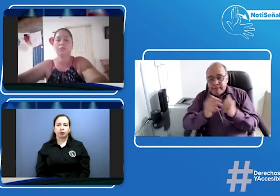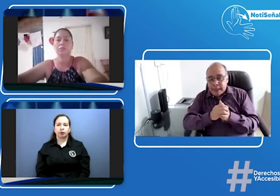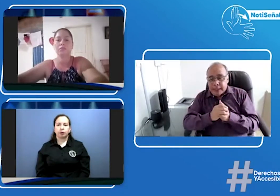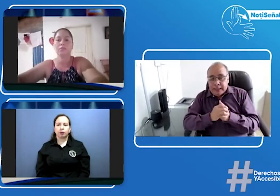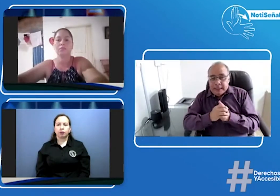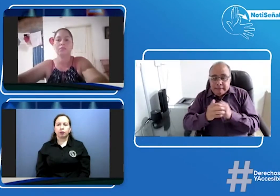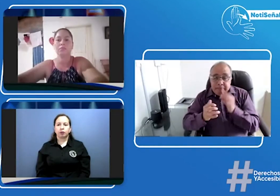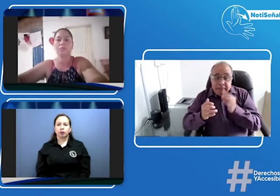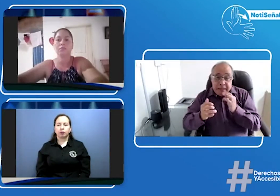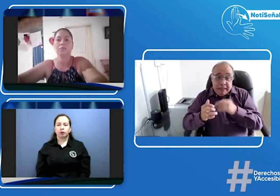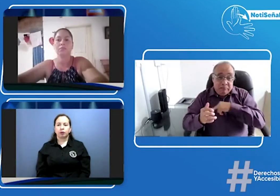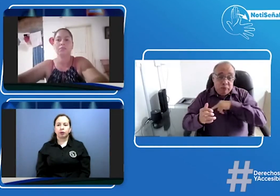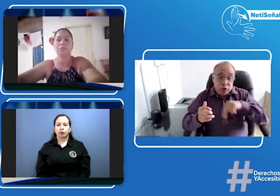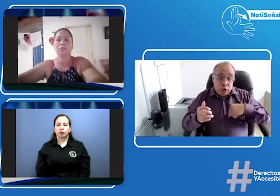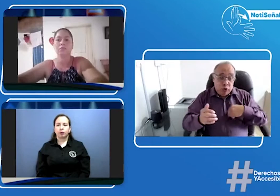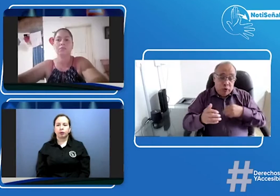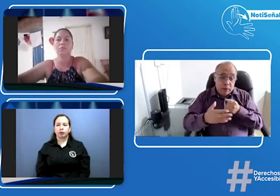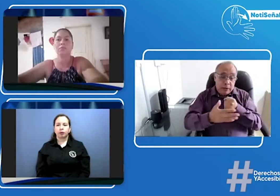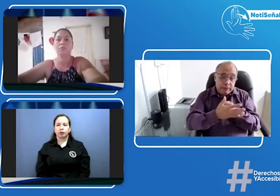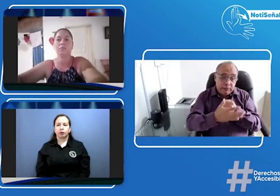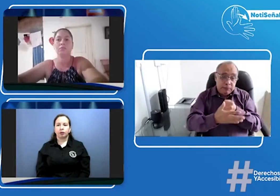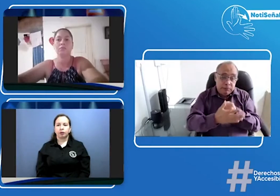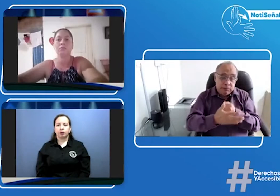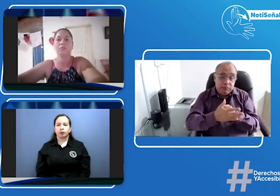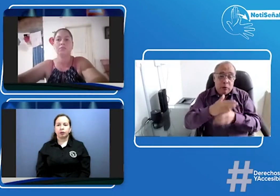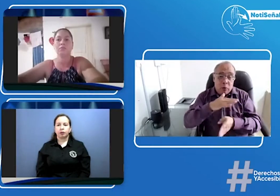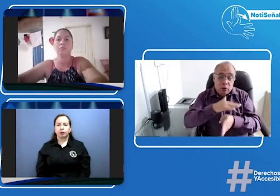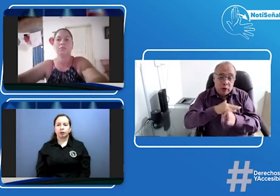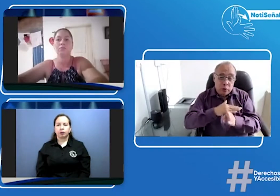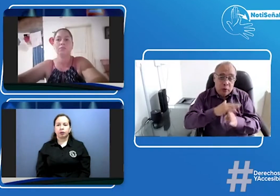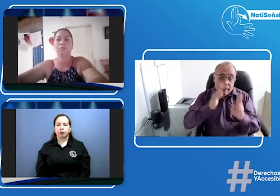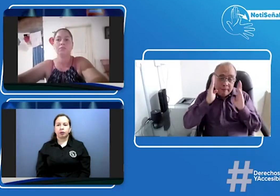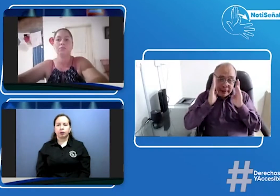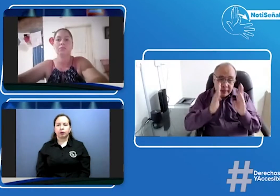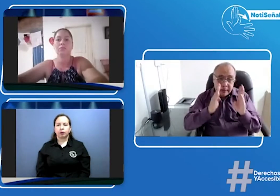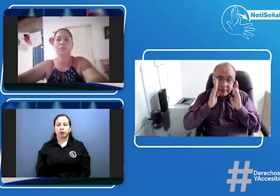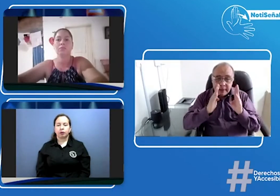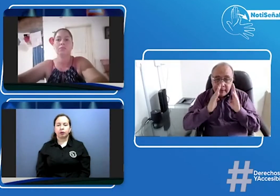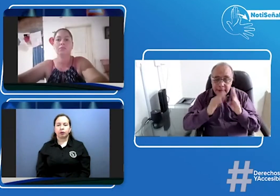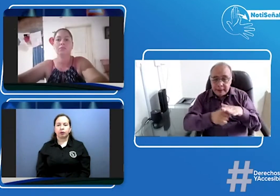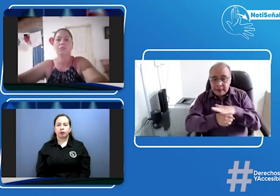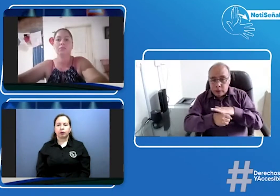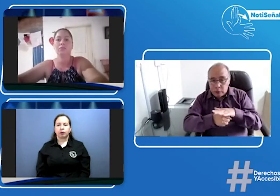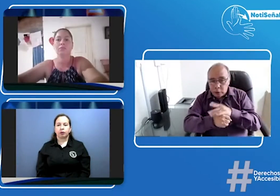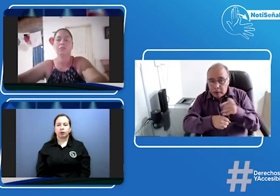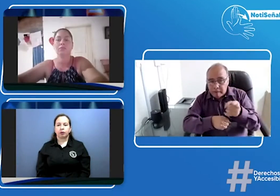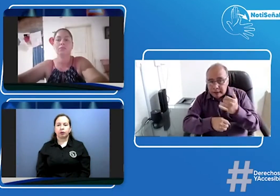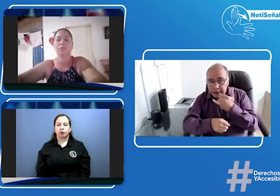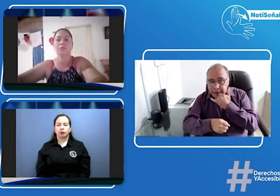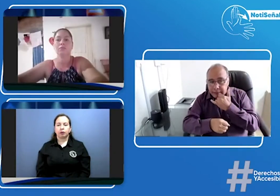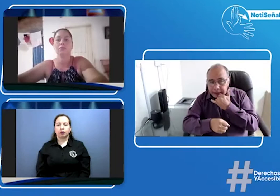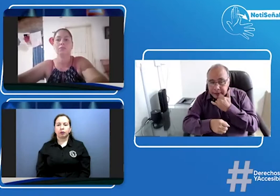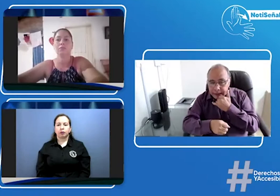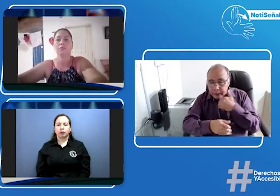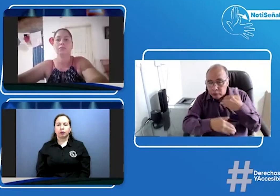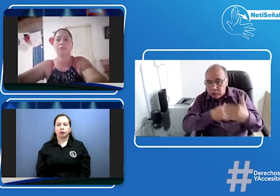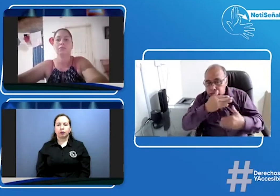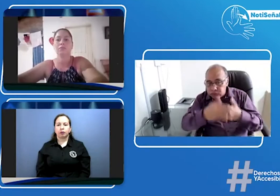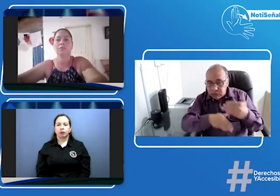igualitaria es algo complicado nosotros vamos a hacer ese proceso de incidencia también y a estar pendientes de